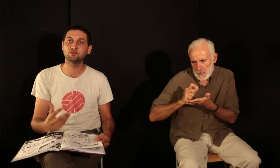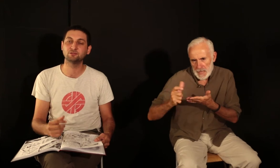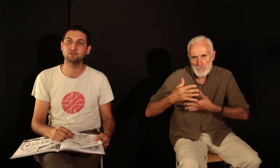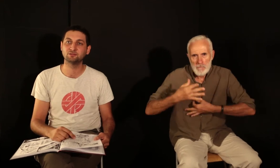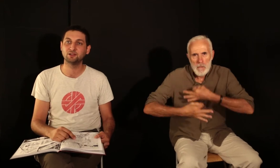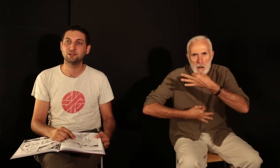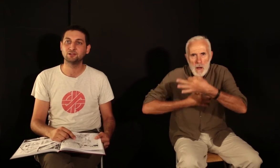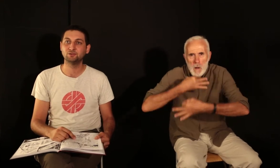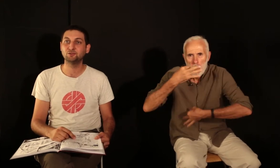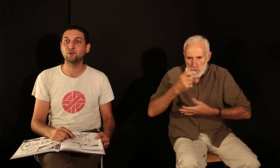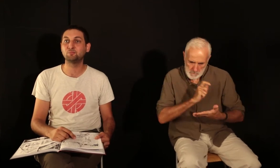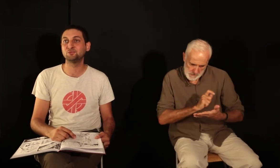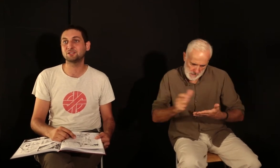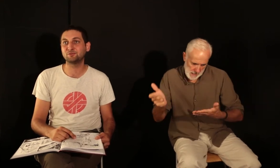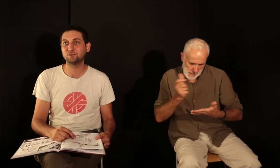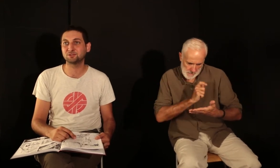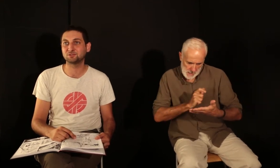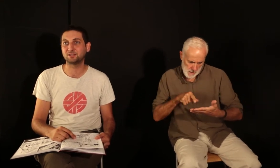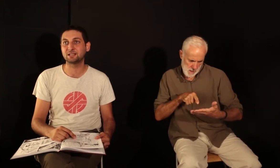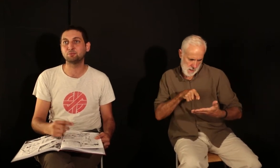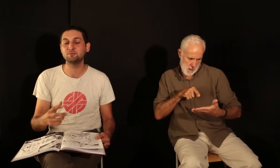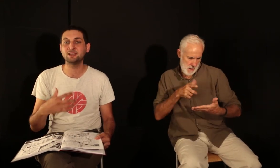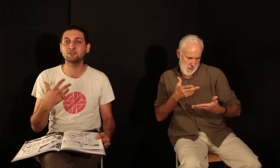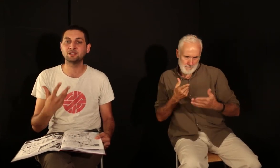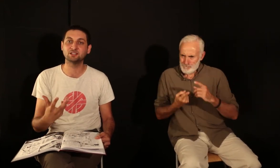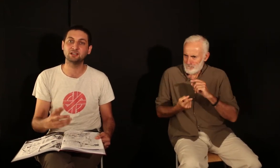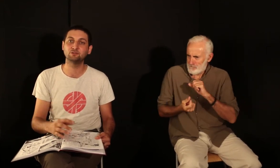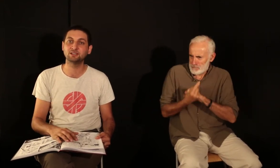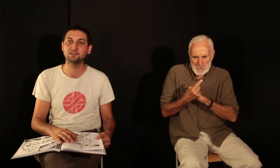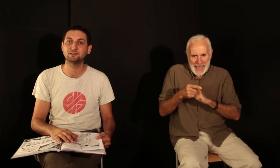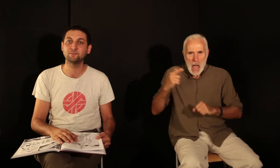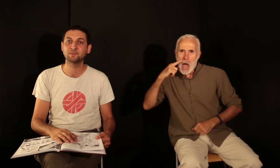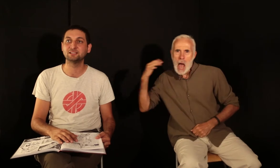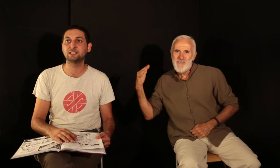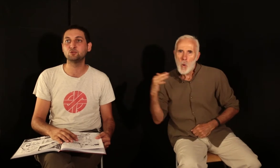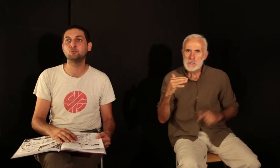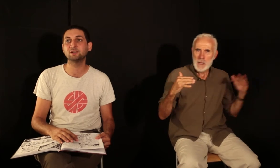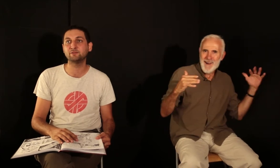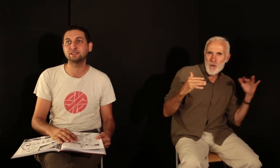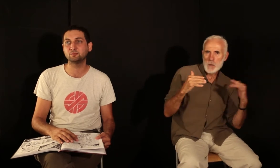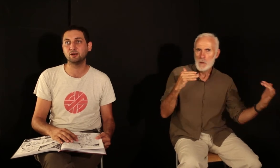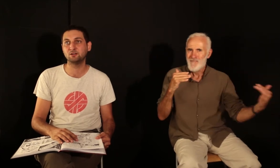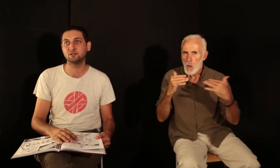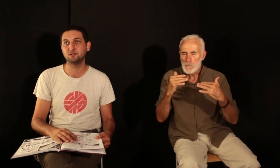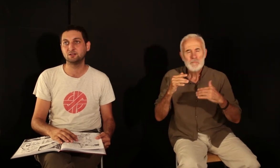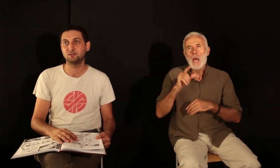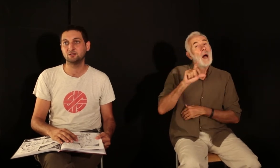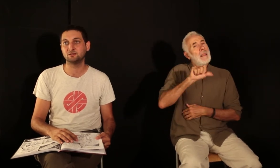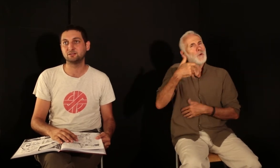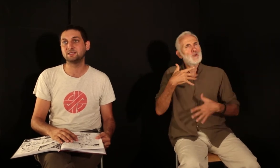de plusieurs influences. On va dire, la première qu'on a déjà évoquée est celle du roman graphique sans paroles des